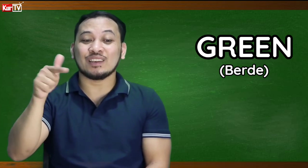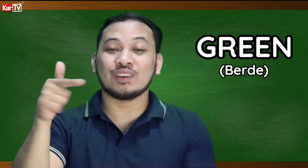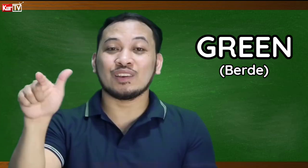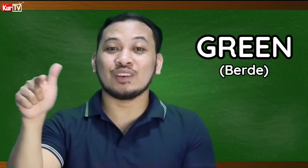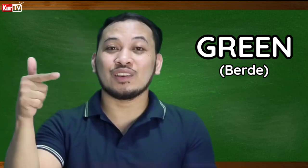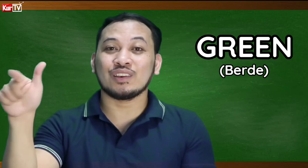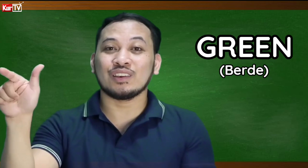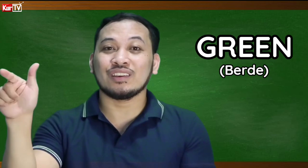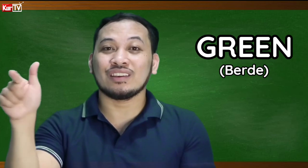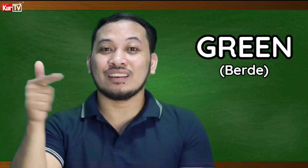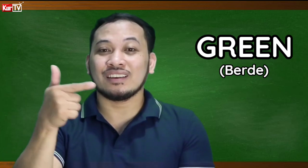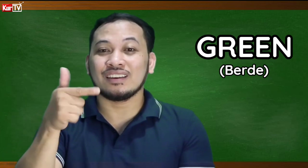Green!